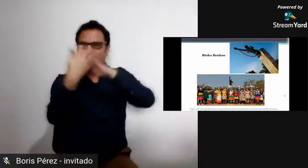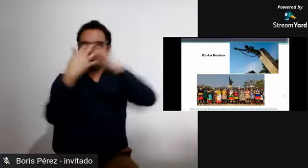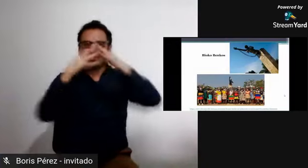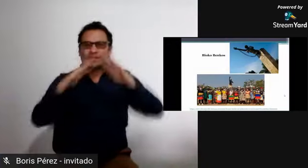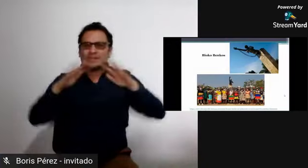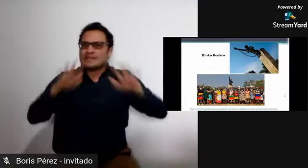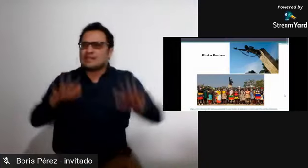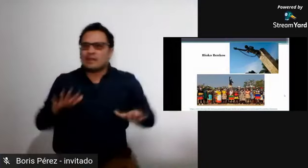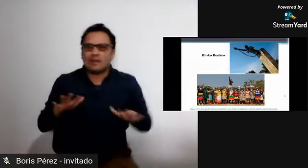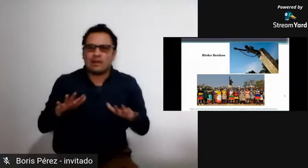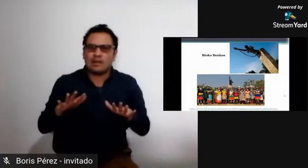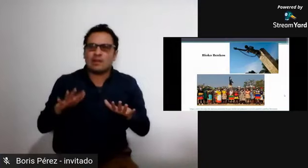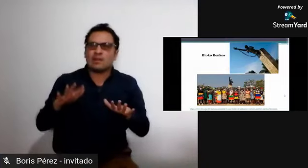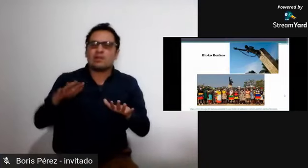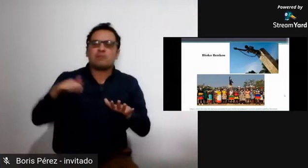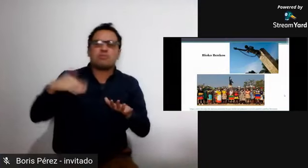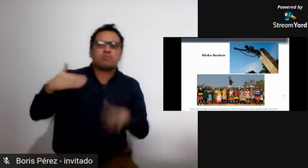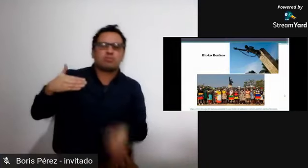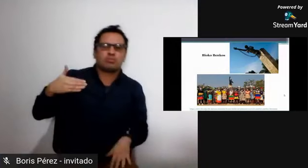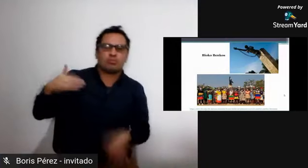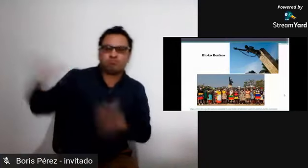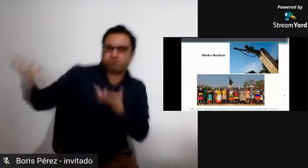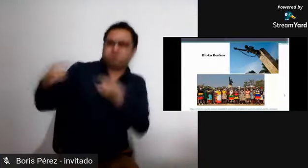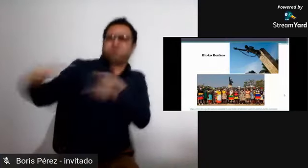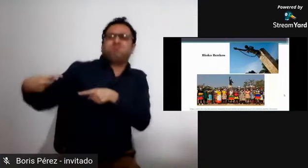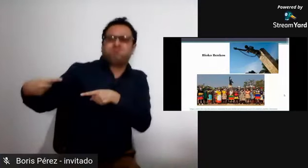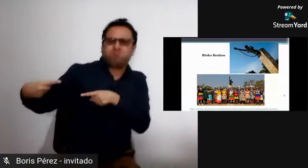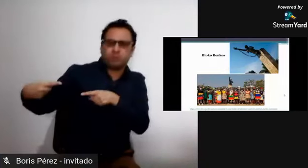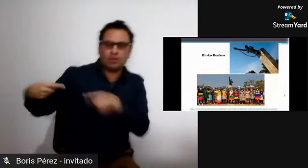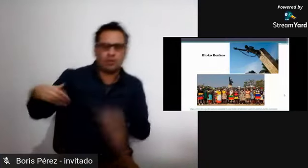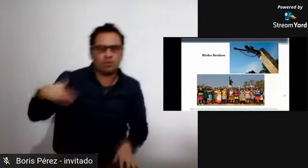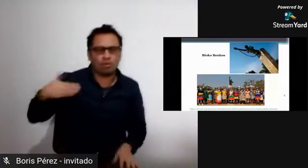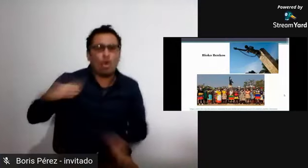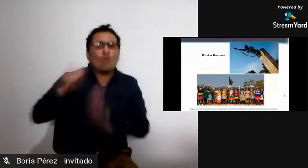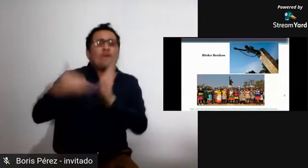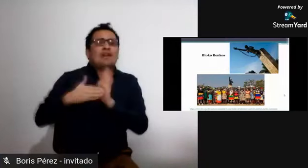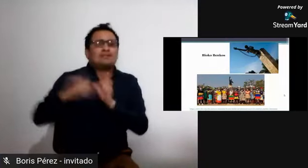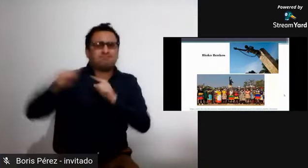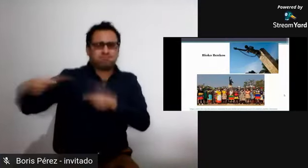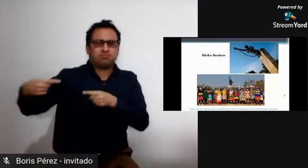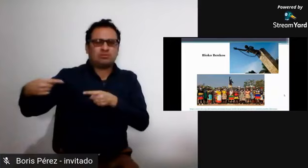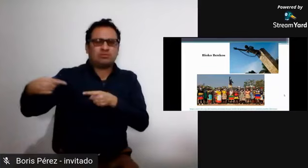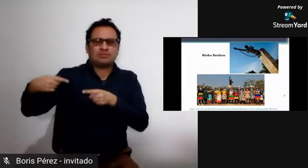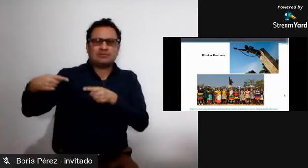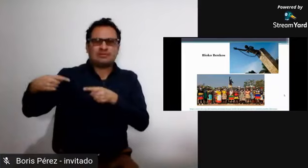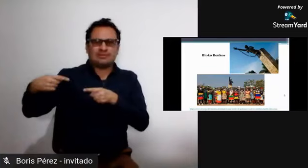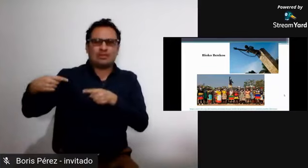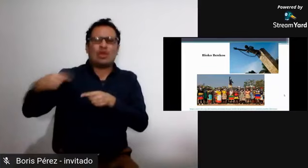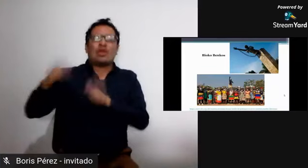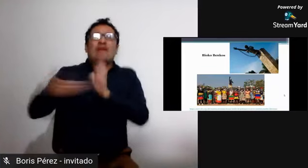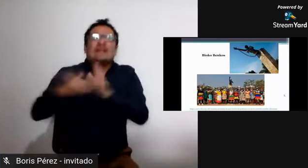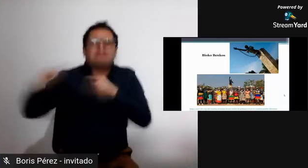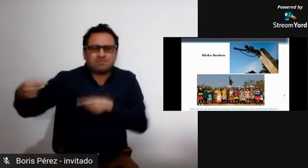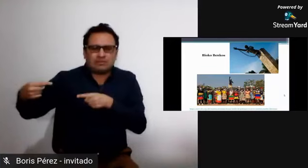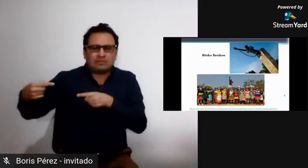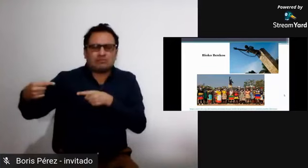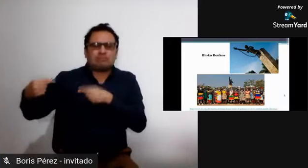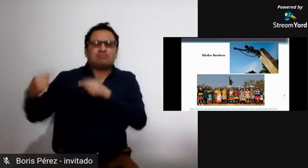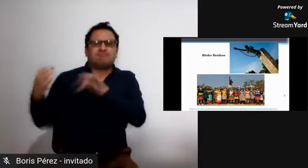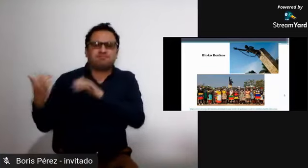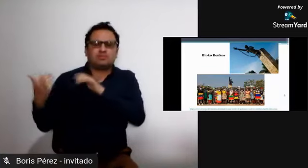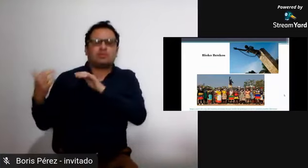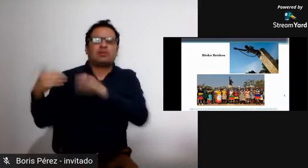situación anterior que era la de esclavos. Entonces, Bionko Benkos se escapa de la